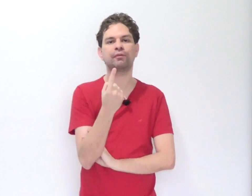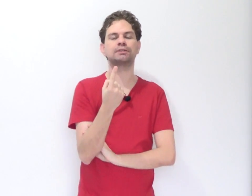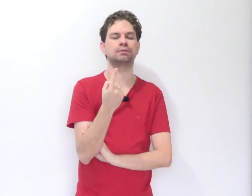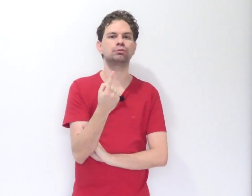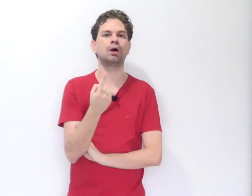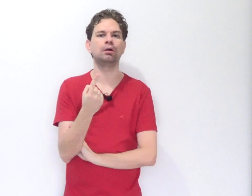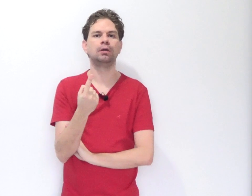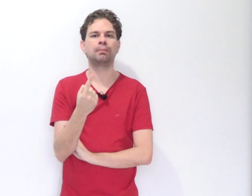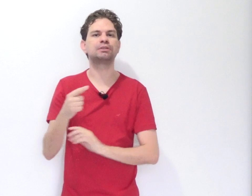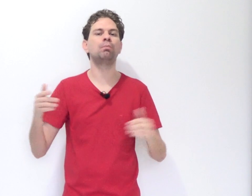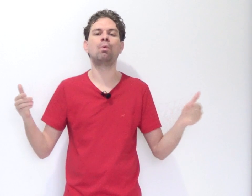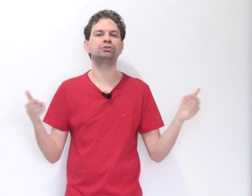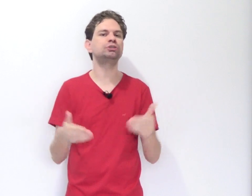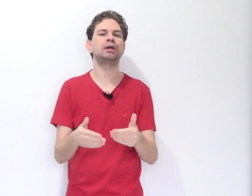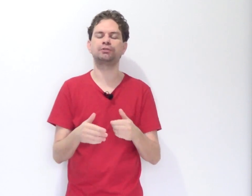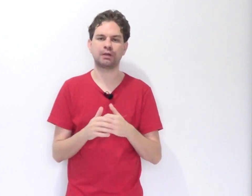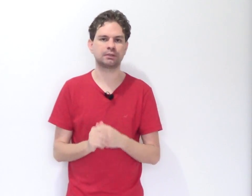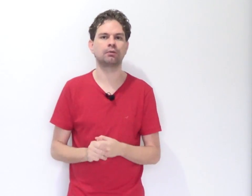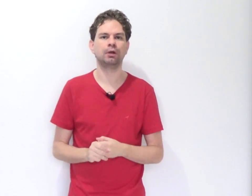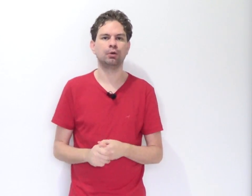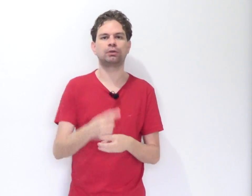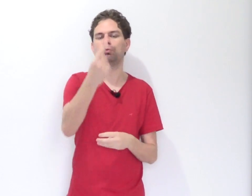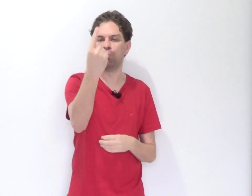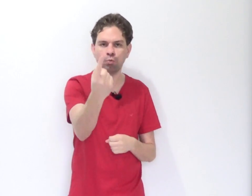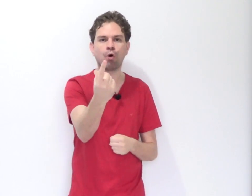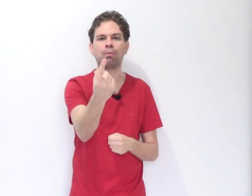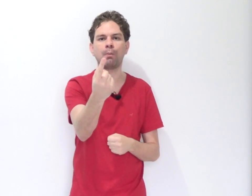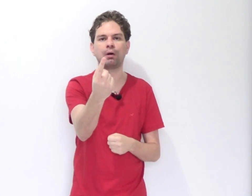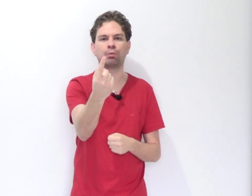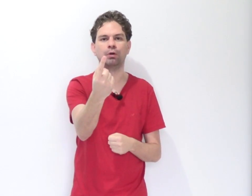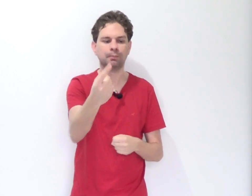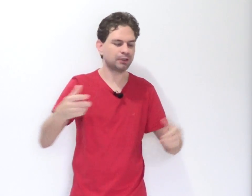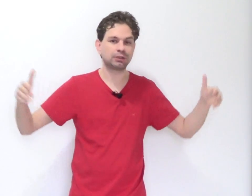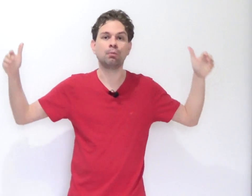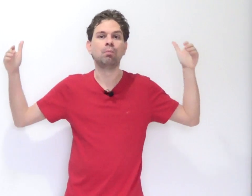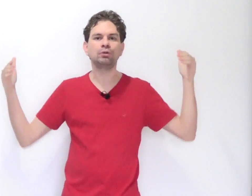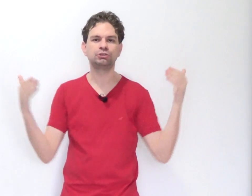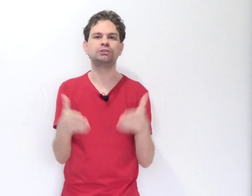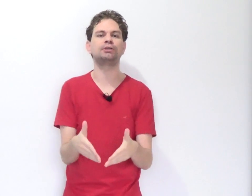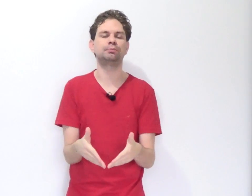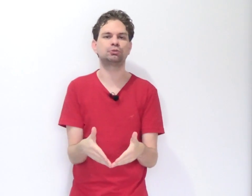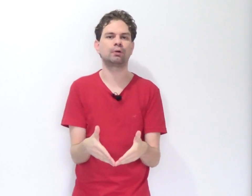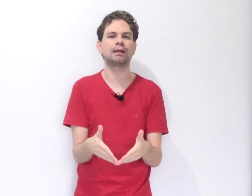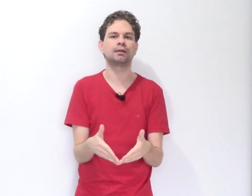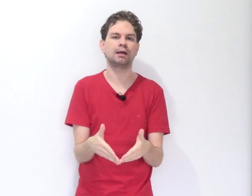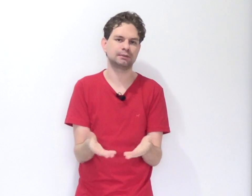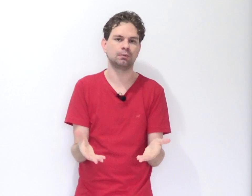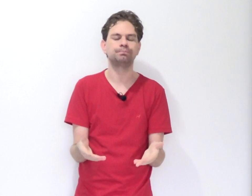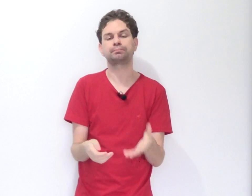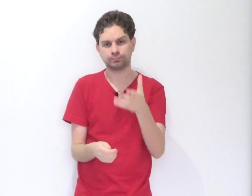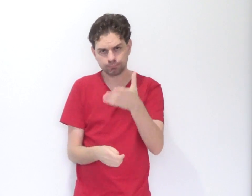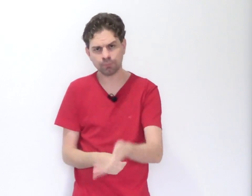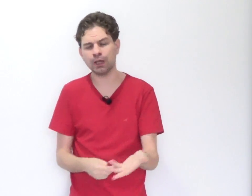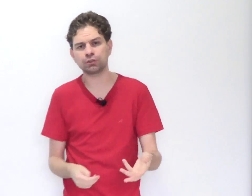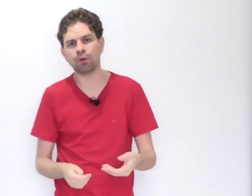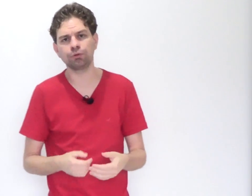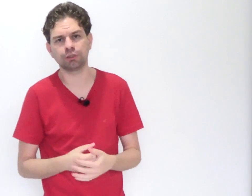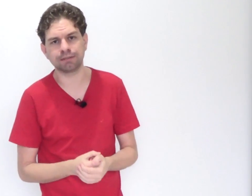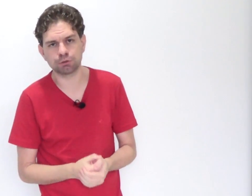infração só, mas é um monte de gente fazendo. Eu tenho um roubo ao banco, mas tem um monte de gente misturada na ação. Essa é uma continência